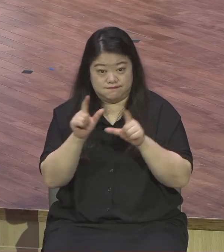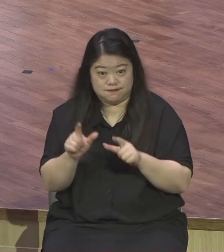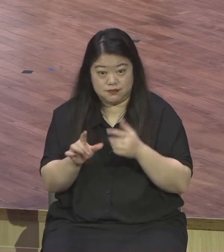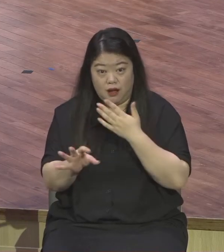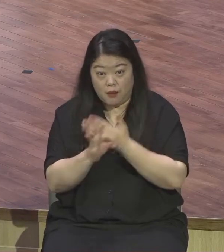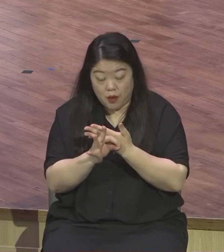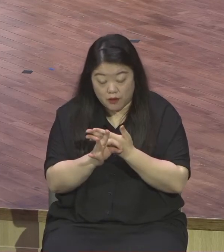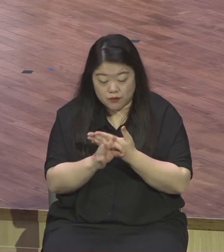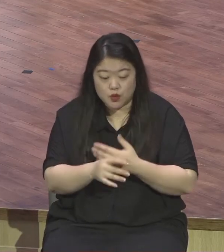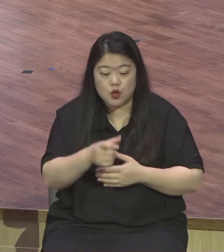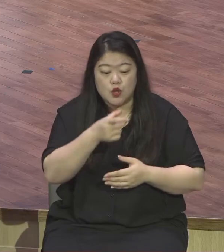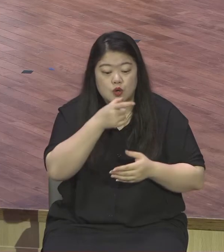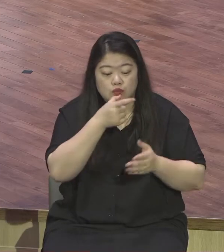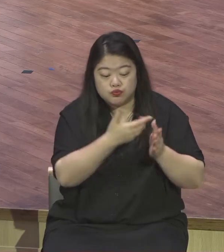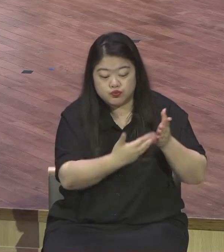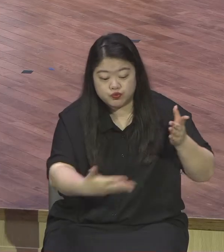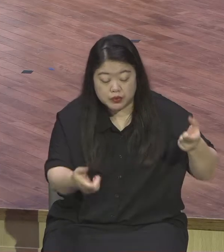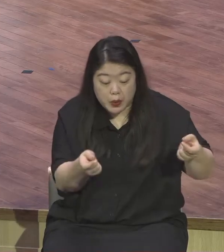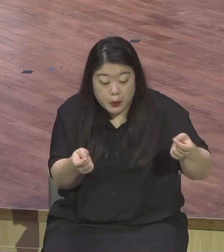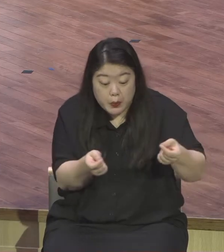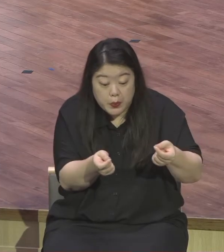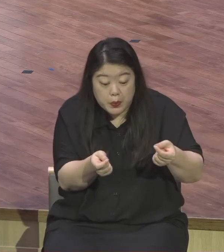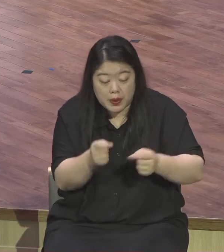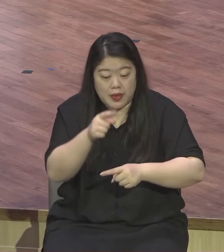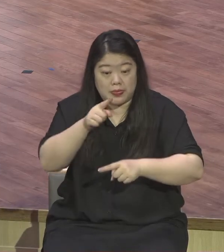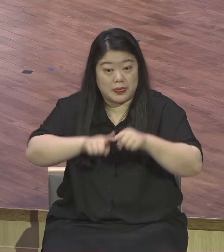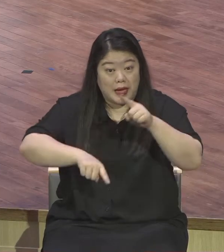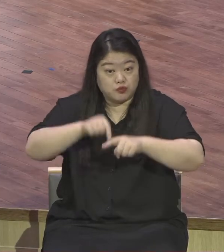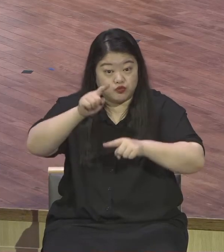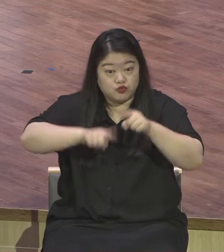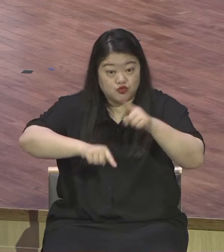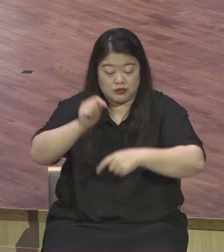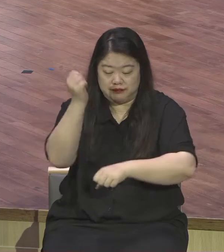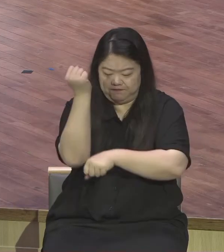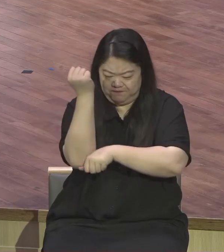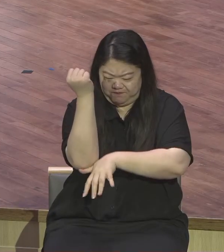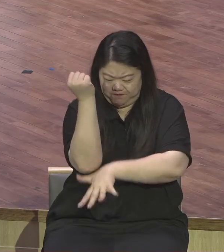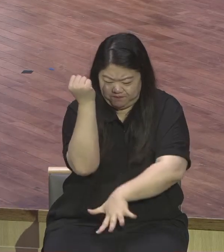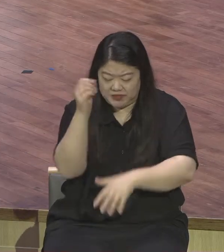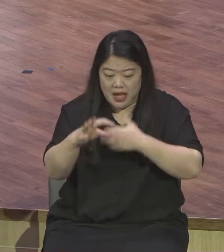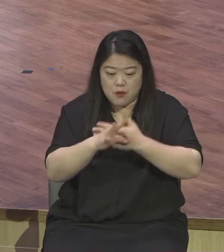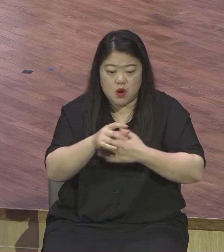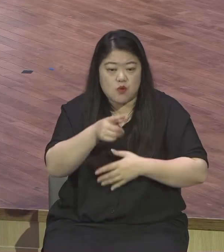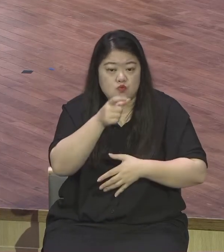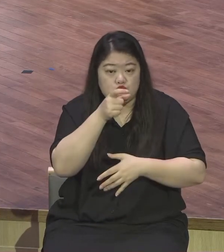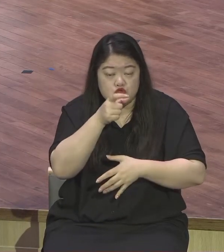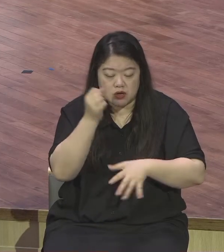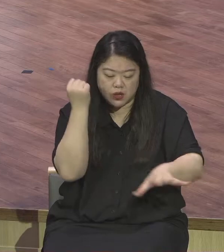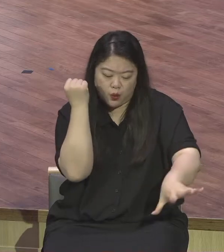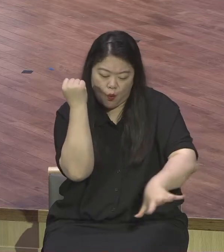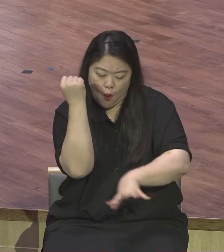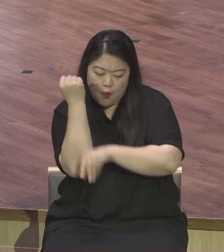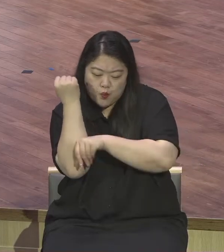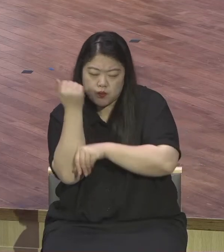시절을 쫓아 열매를 다 풍성히 맺 그 잎사귀가 마르지 않은 것 같으니